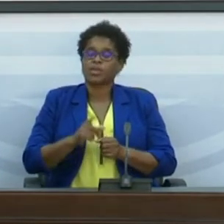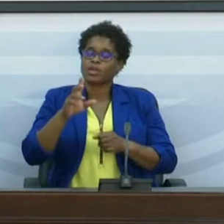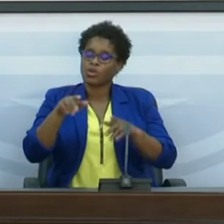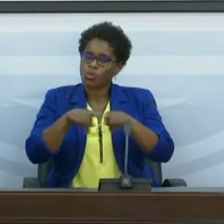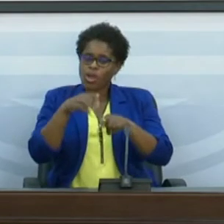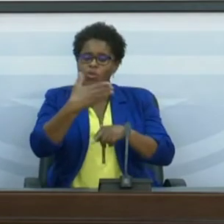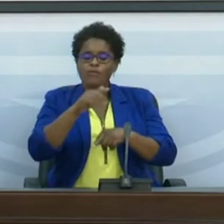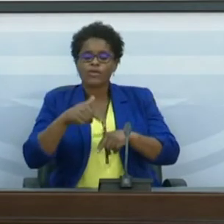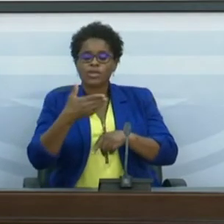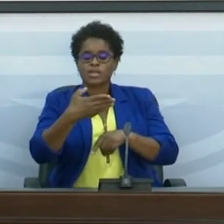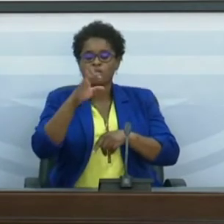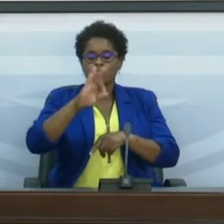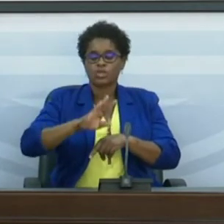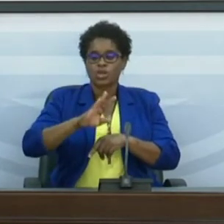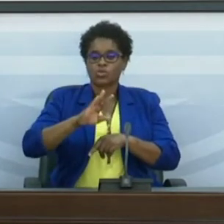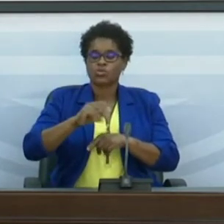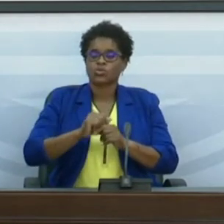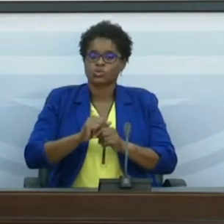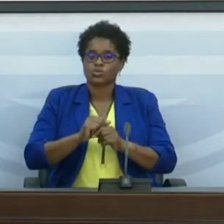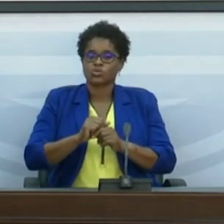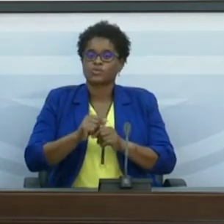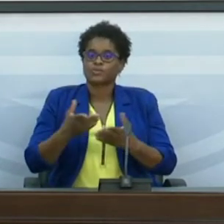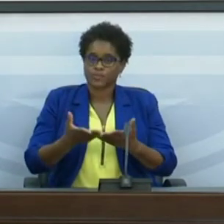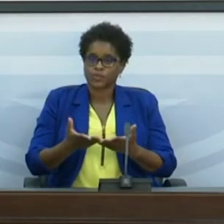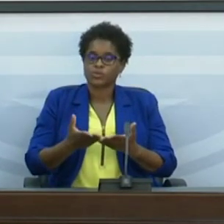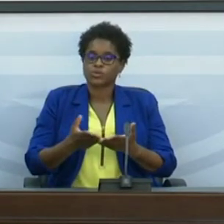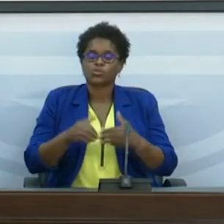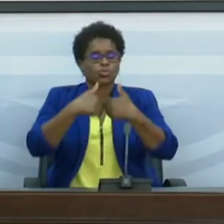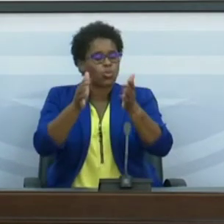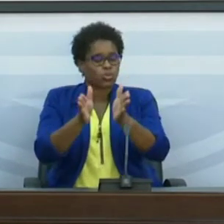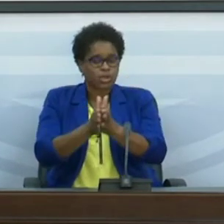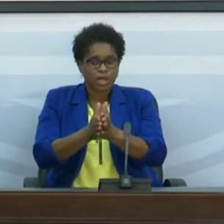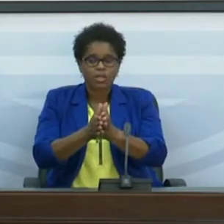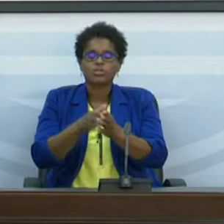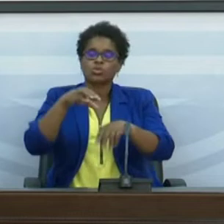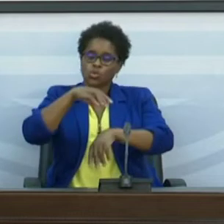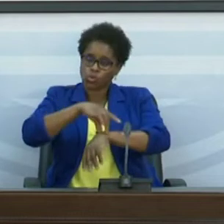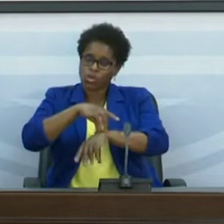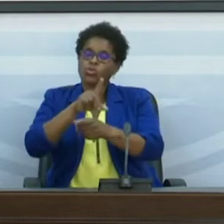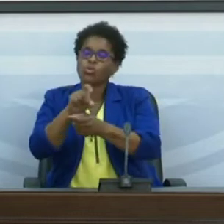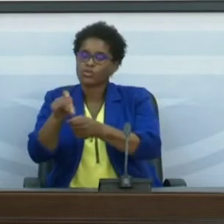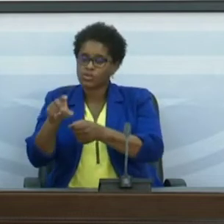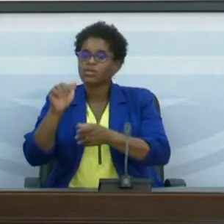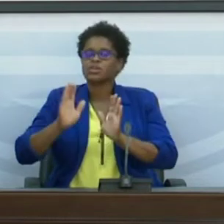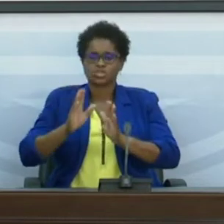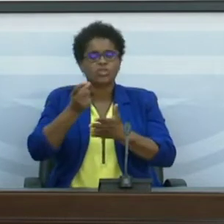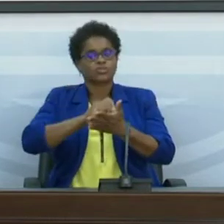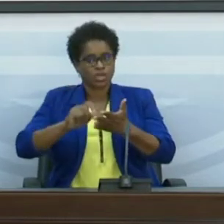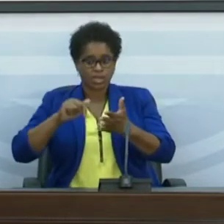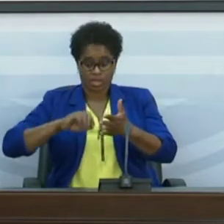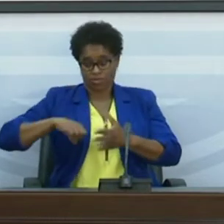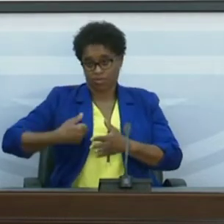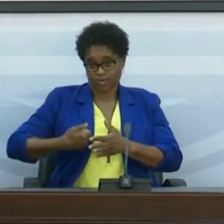1,7% do total de casos de Covid-19 já identificados em Cabo Verde.